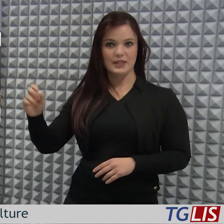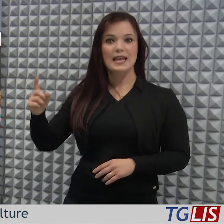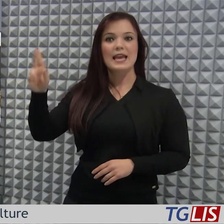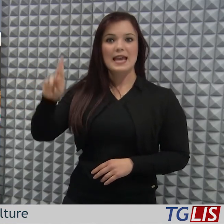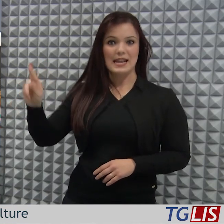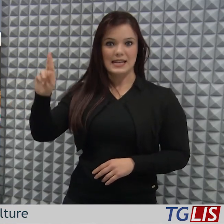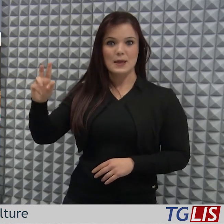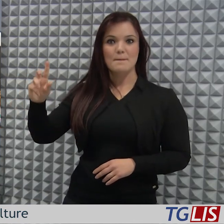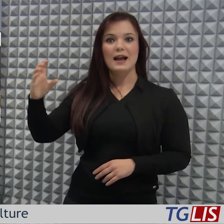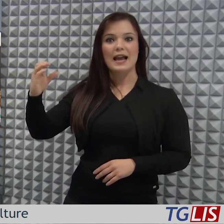Ripa Candida,